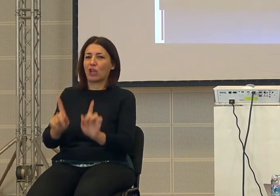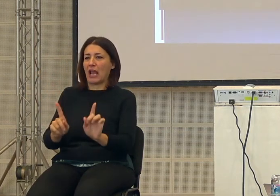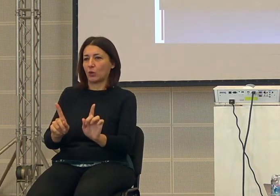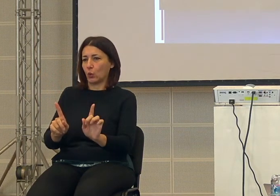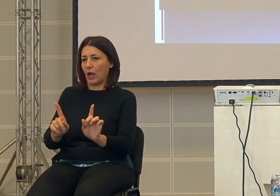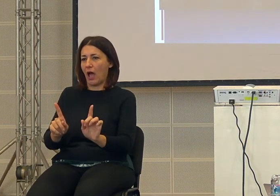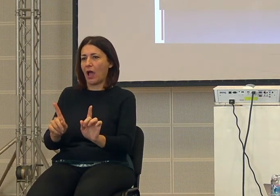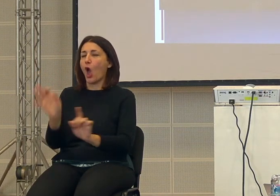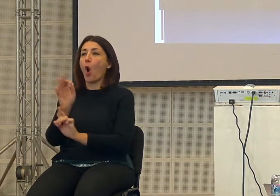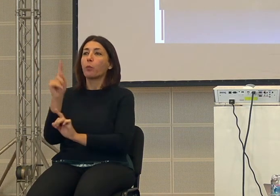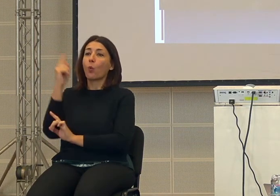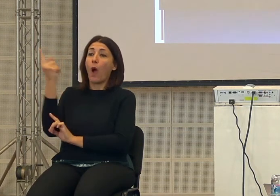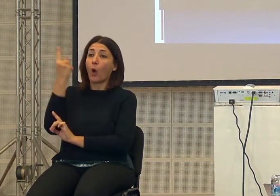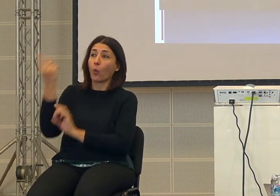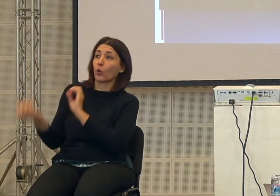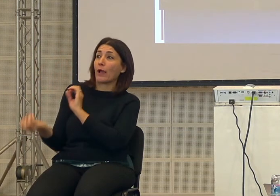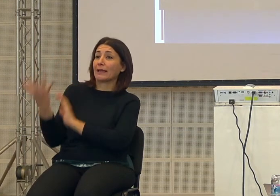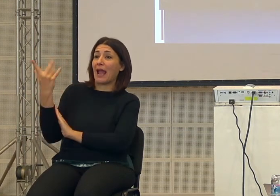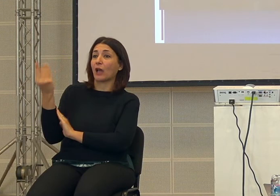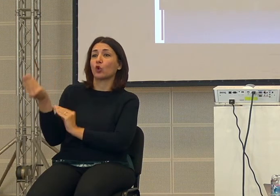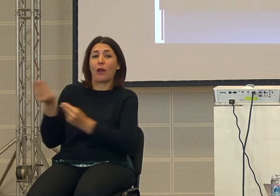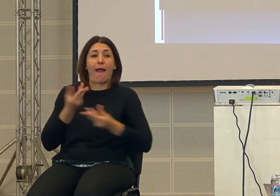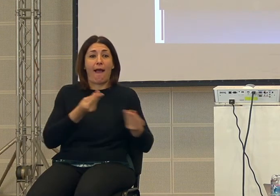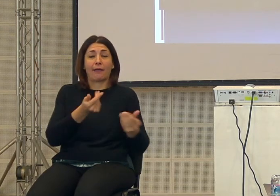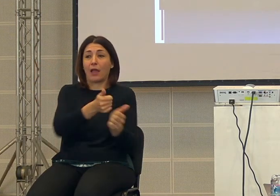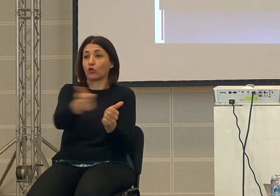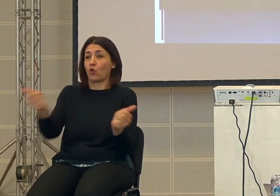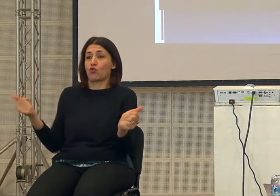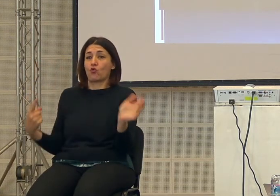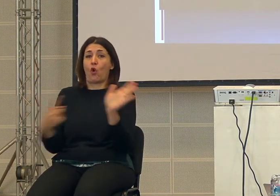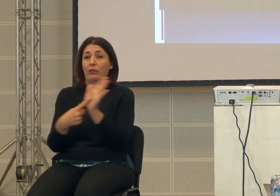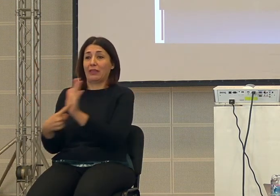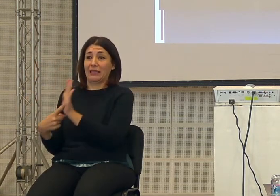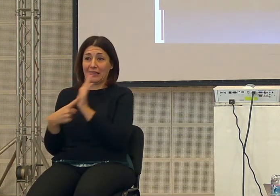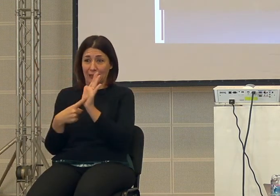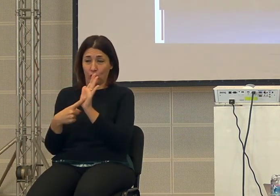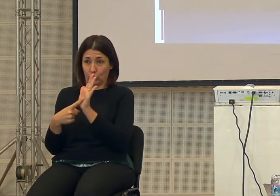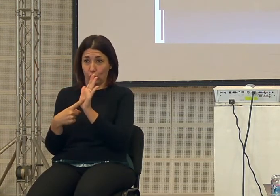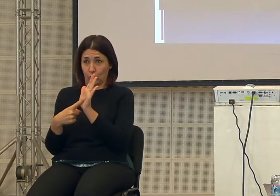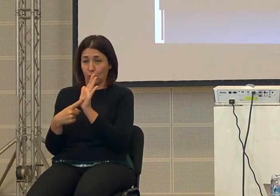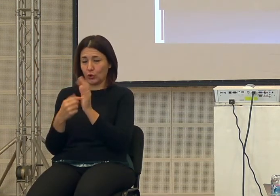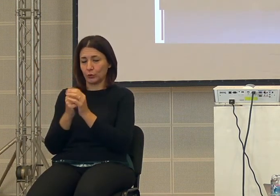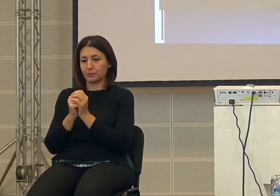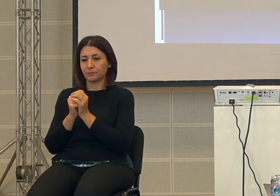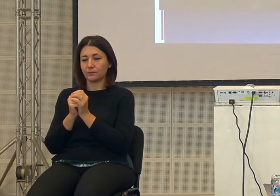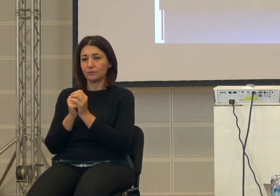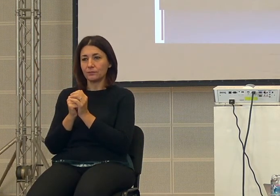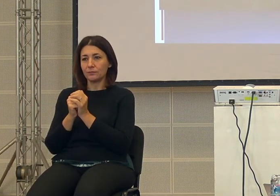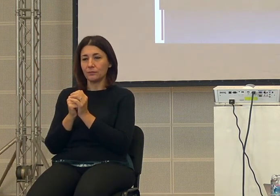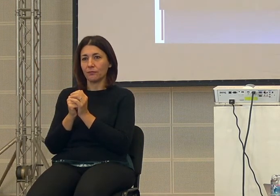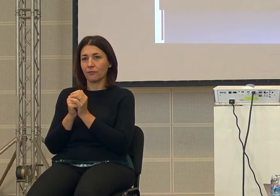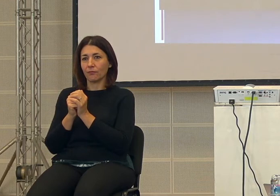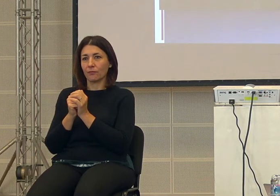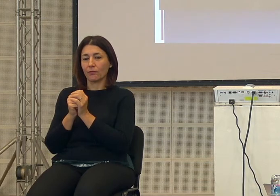c'è stato un creatore che ha stabilito che ogni individuo abbia i diritti cioè la prima cosa per rendere un